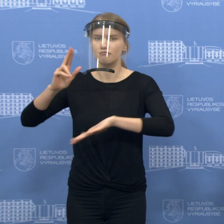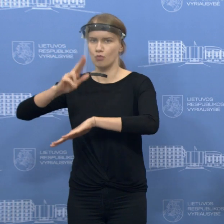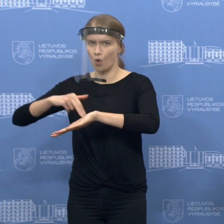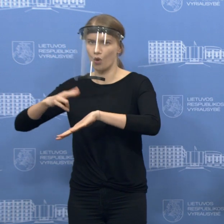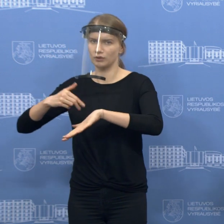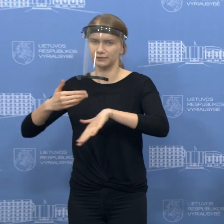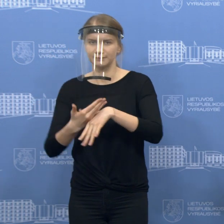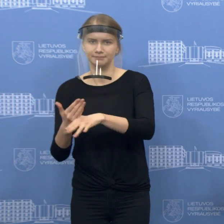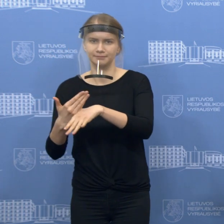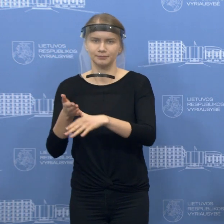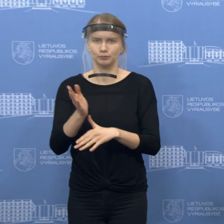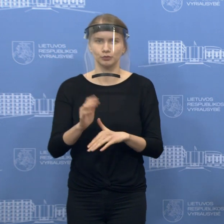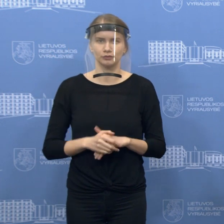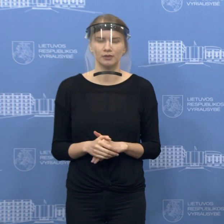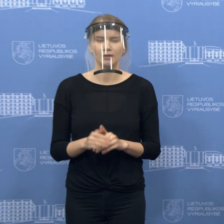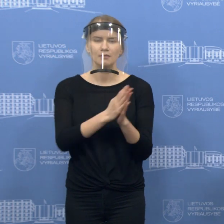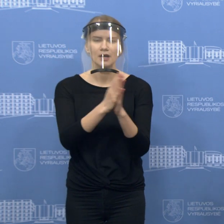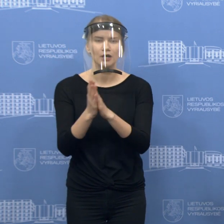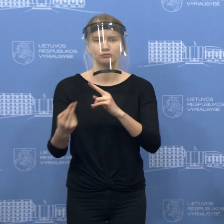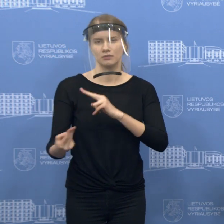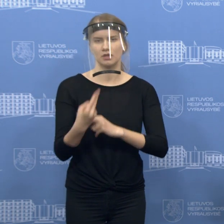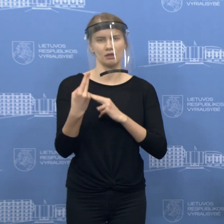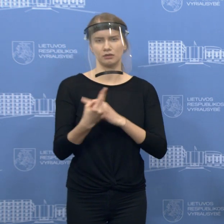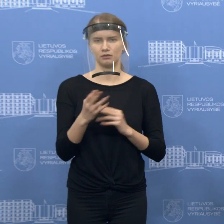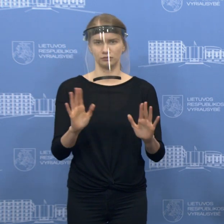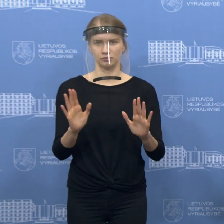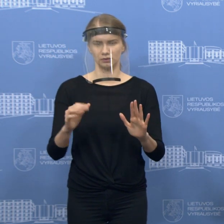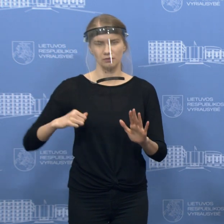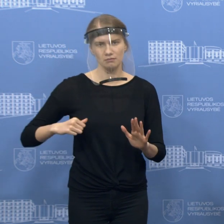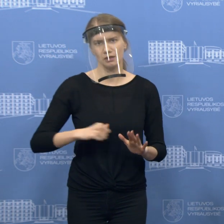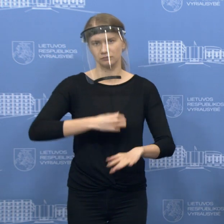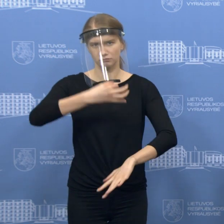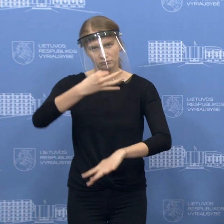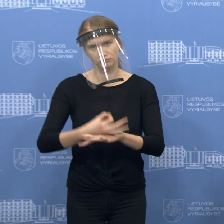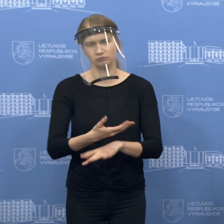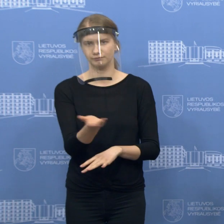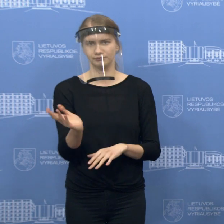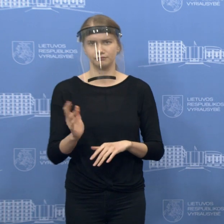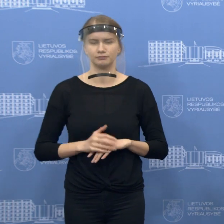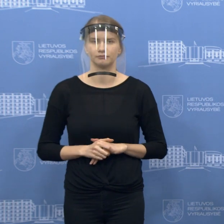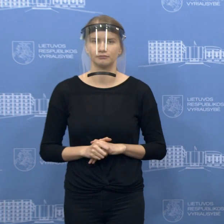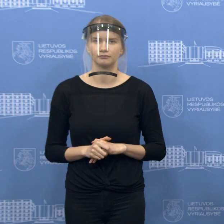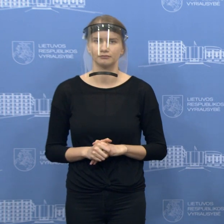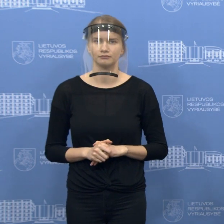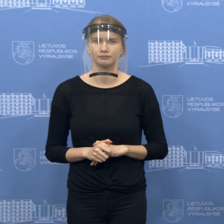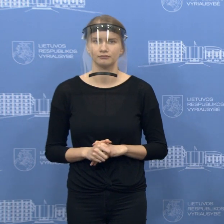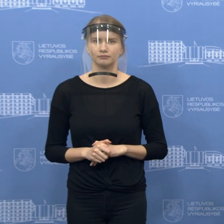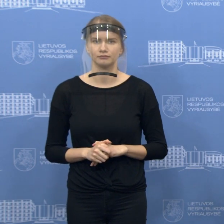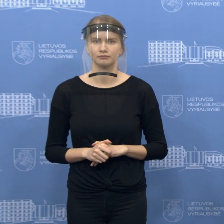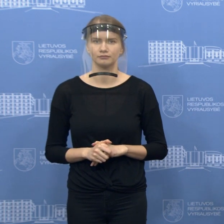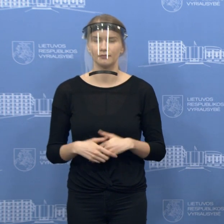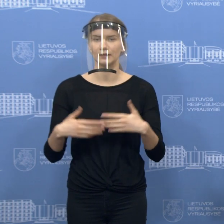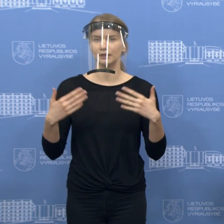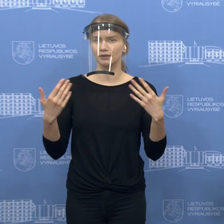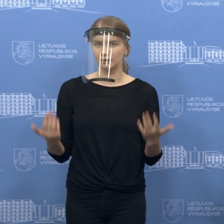prašome tik tai vieno netrukdyti šitam darbui, o geronoriškai padėti. Na, galbūt taip pat sprendimas